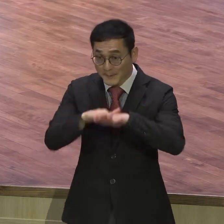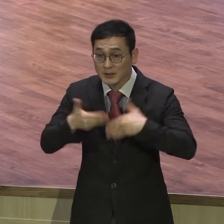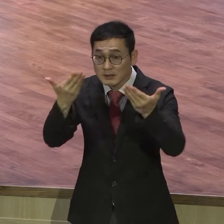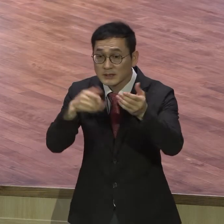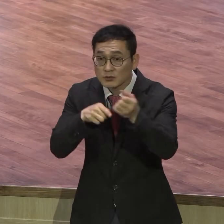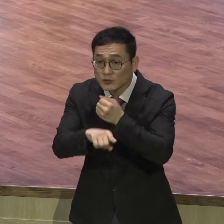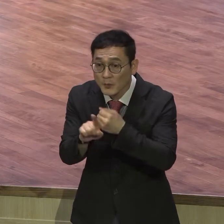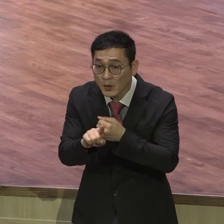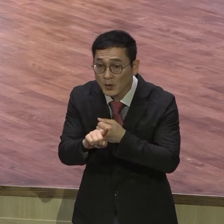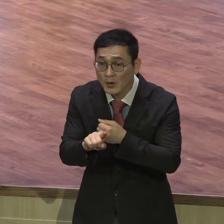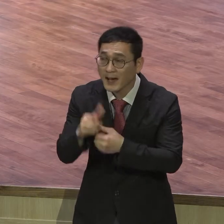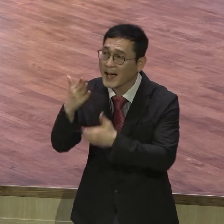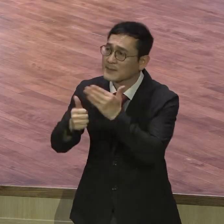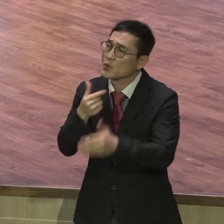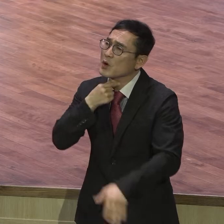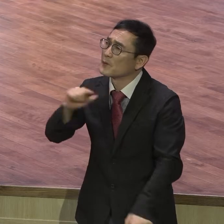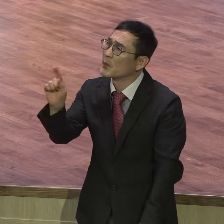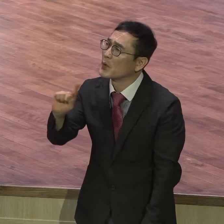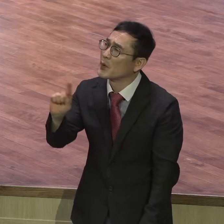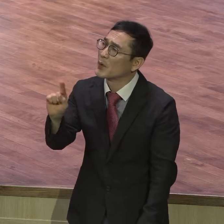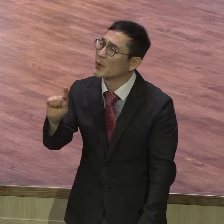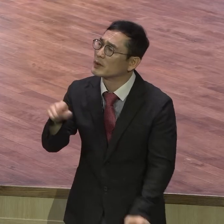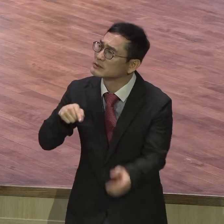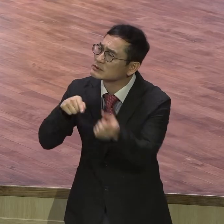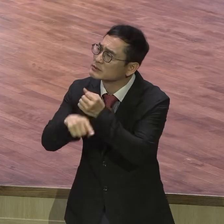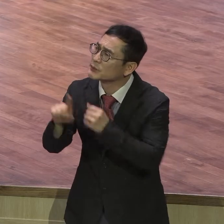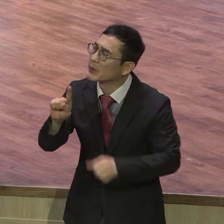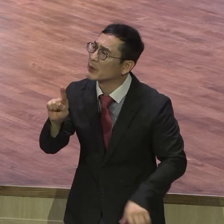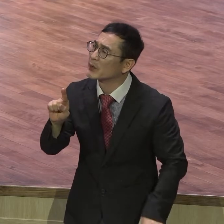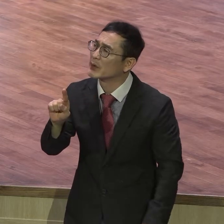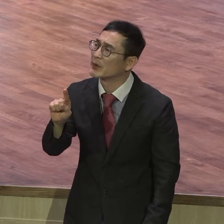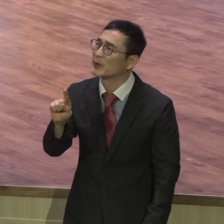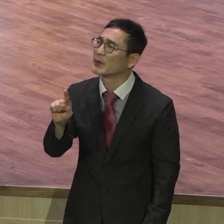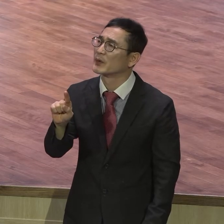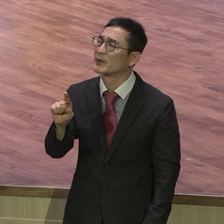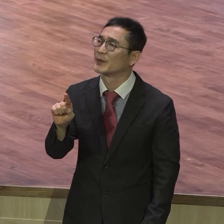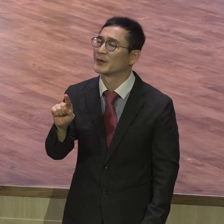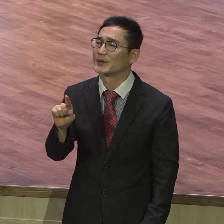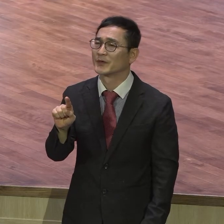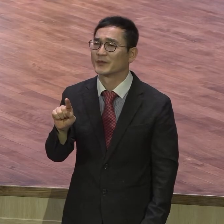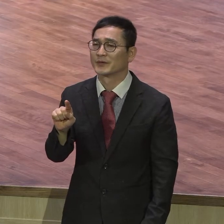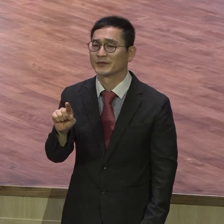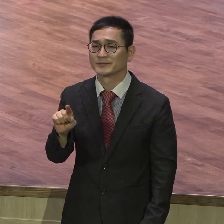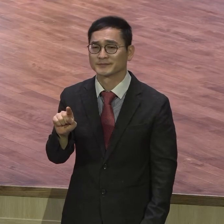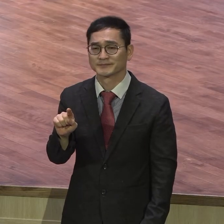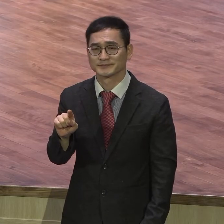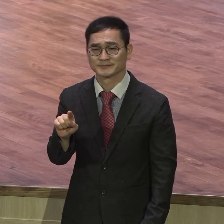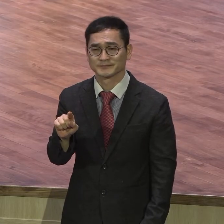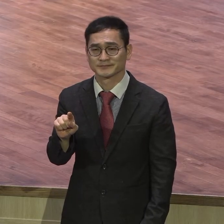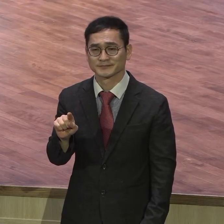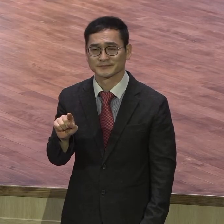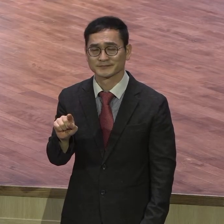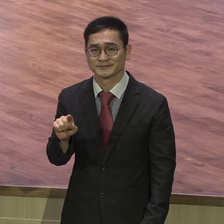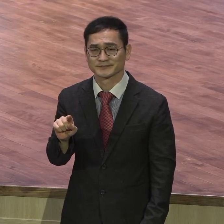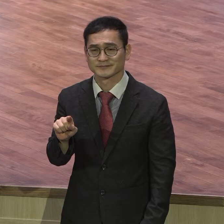내게 원하시는 것이 무엇인지 하나님의 말씀을 듣는 이유는 순종하려고 듣는 거예요.